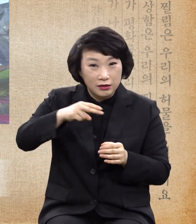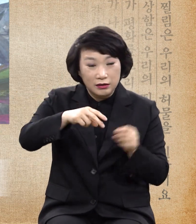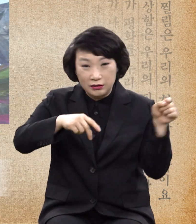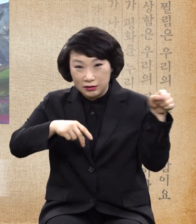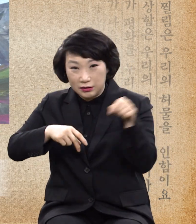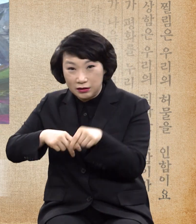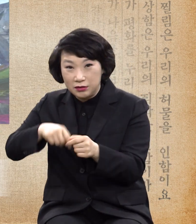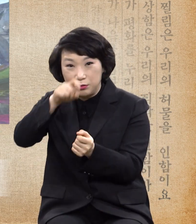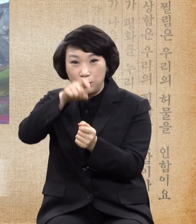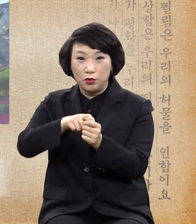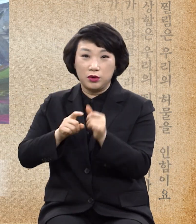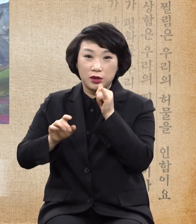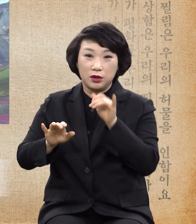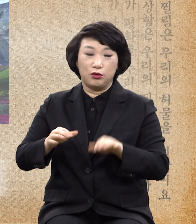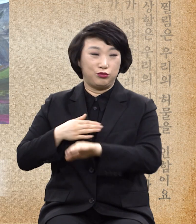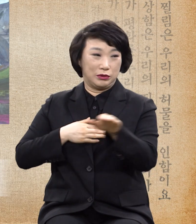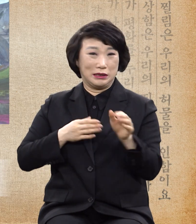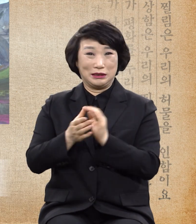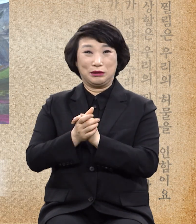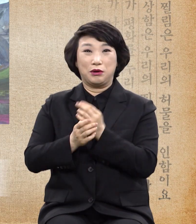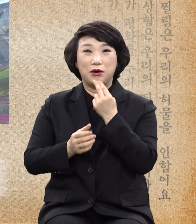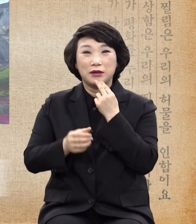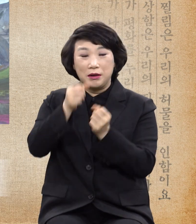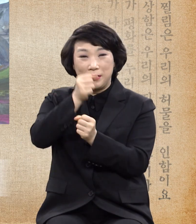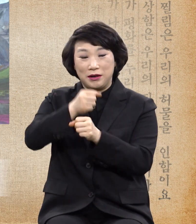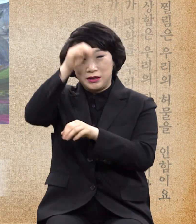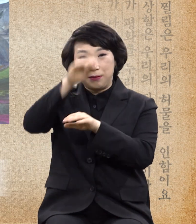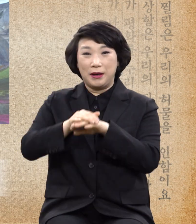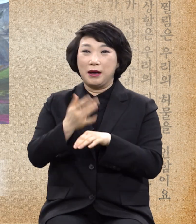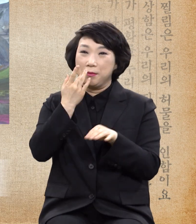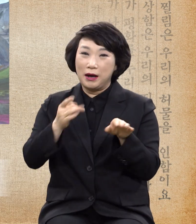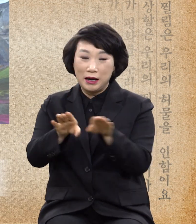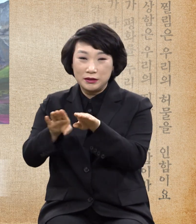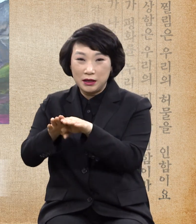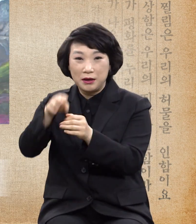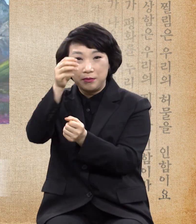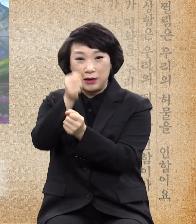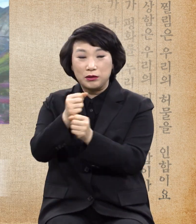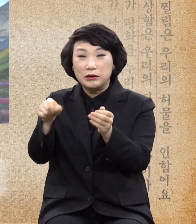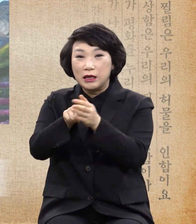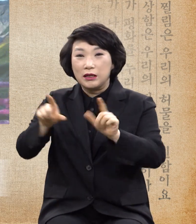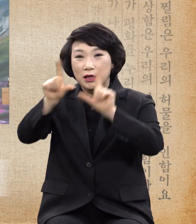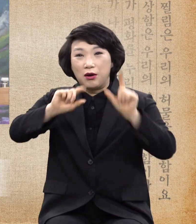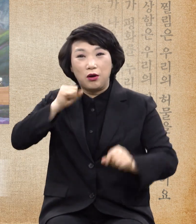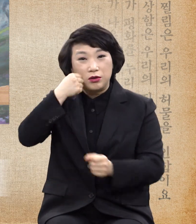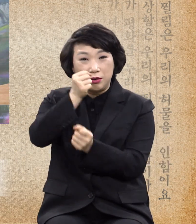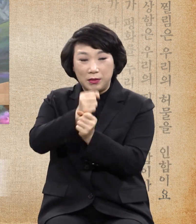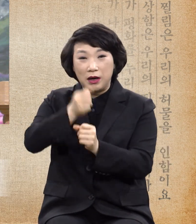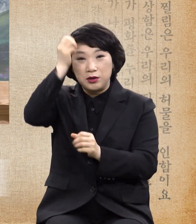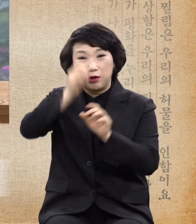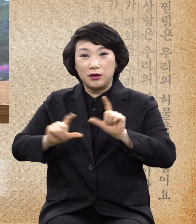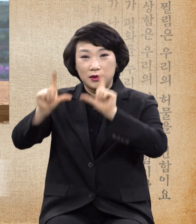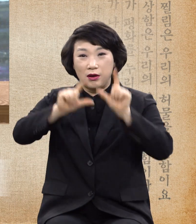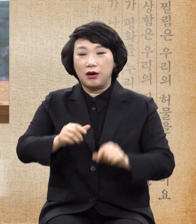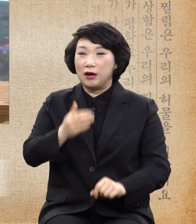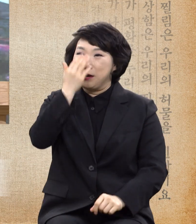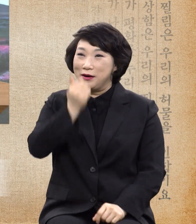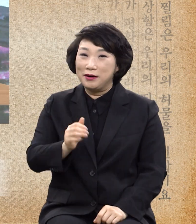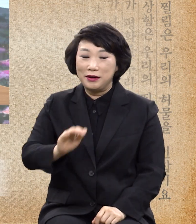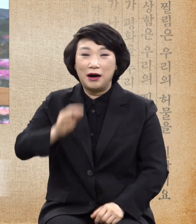턱턴지도 못하게 하고 예배 못하게 하고 신앙생활 못하게 하고 영적생활 못하게 하고 하나님 말씀대로 못살게